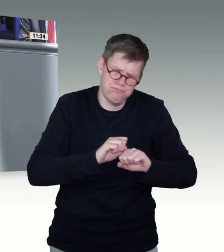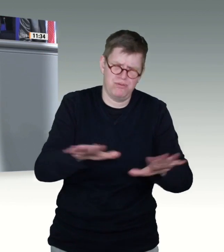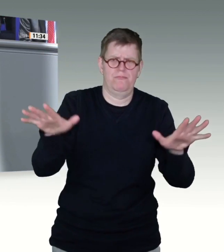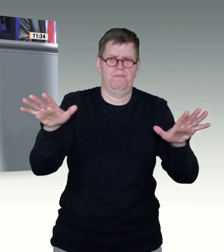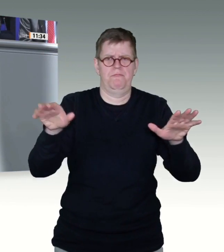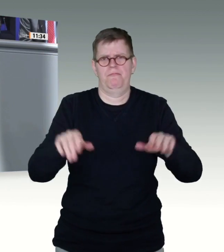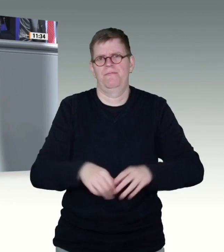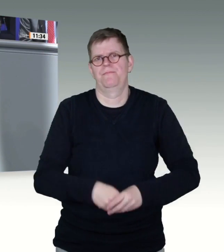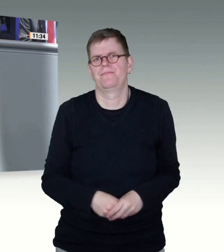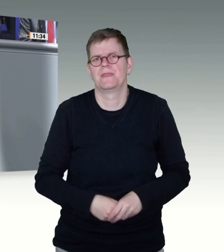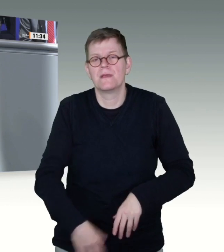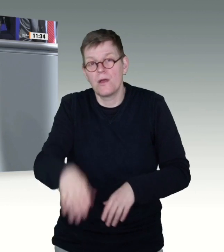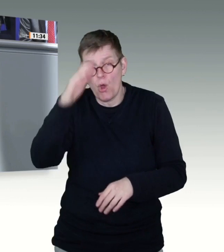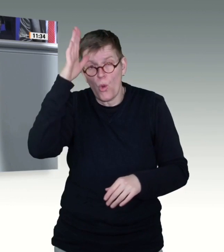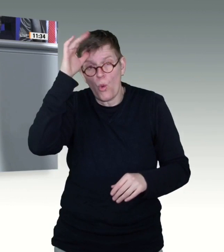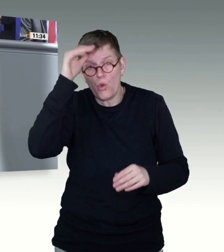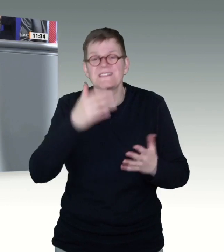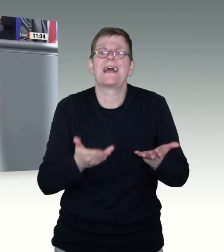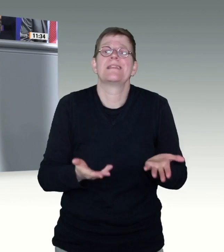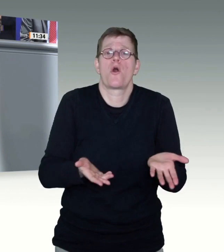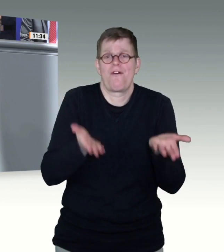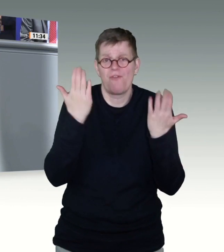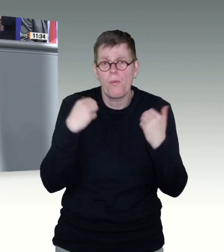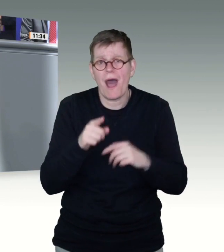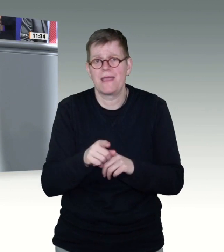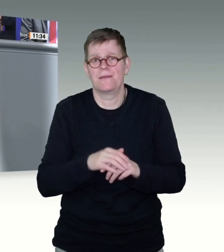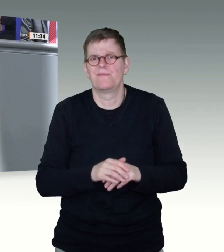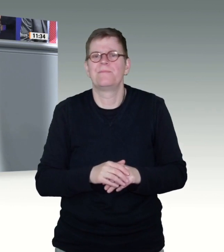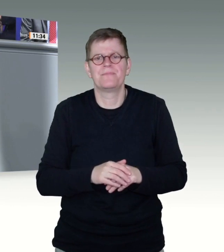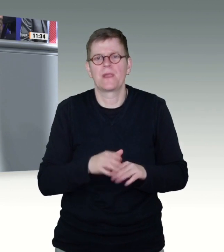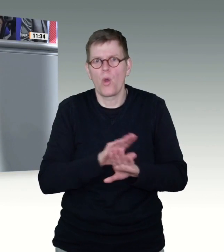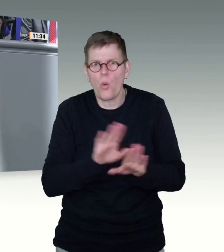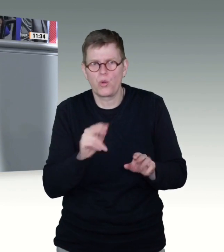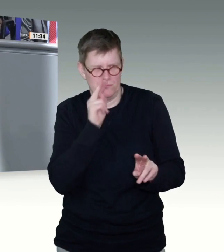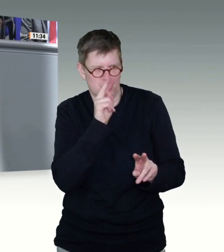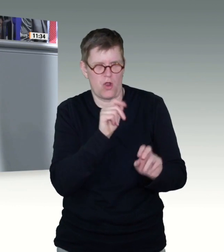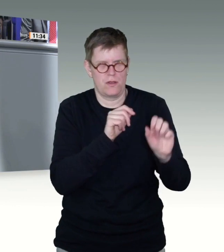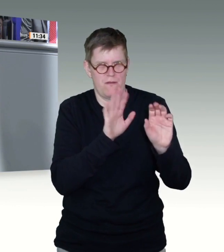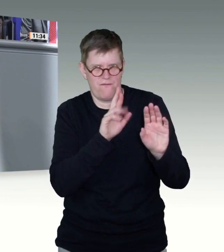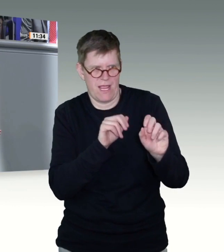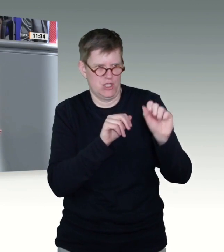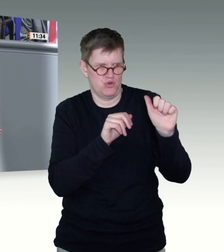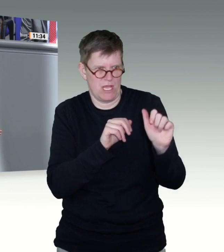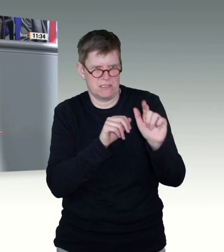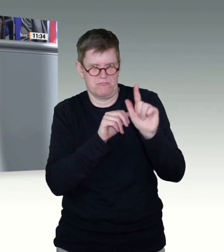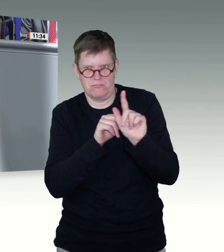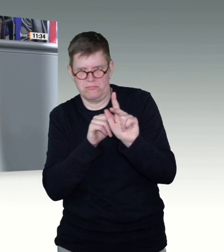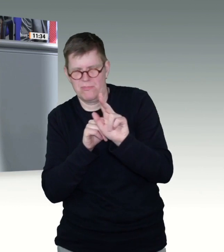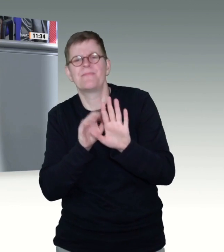wir perspektivisch ohne strenge Priorisierung über die Arztpraxen impfen. Ich sehe hier auch